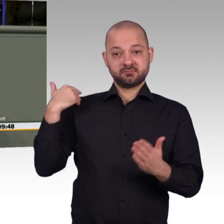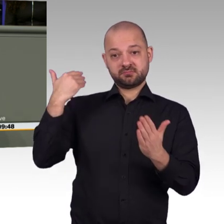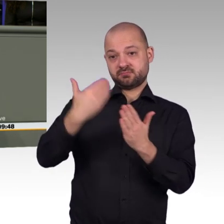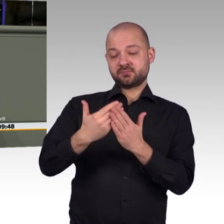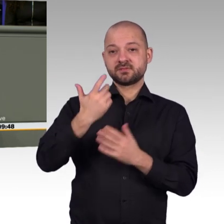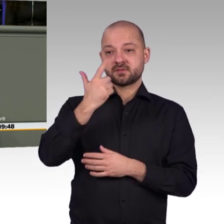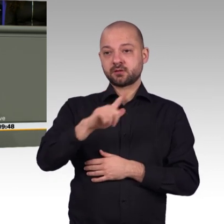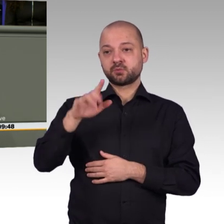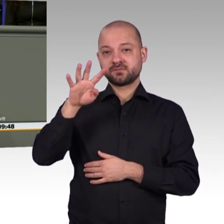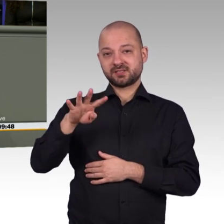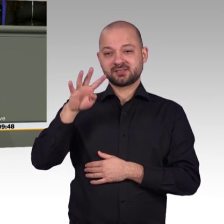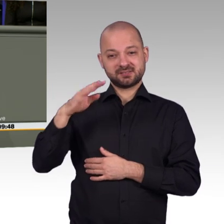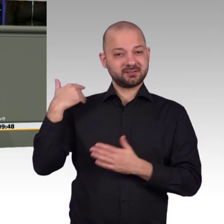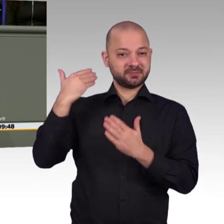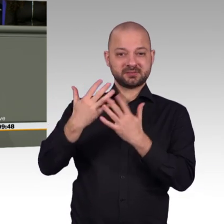diese inhaltslose Marketingsprache.